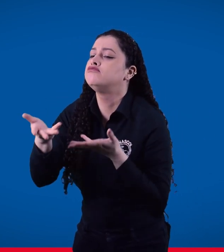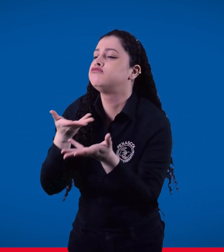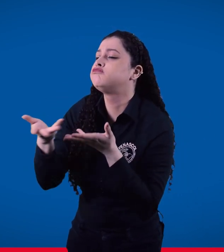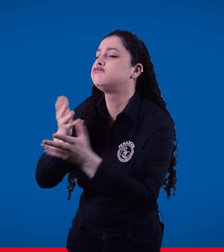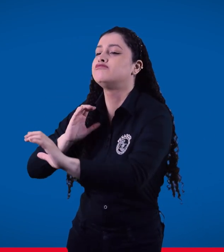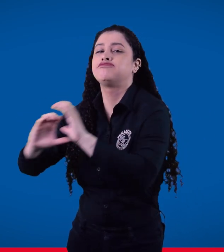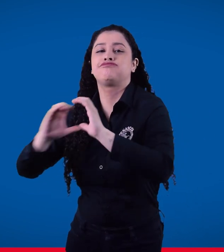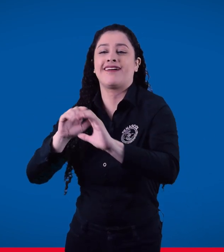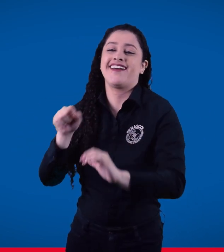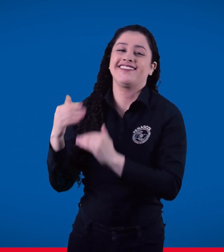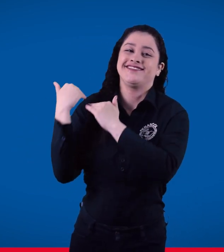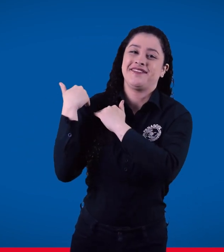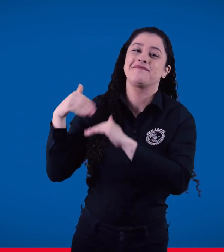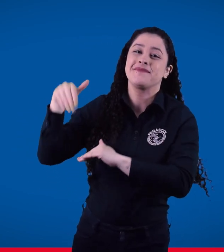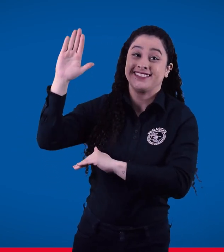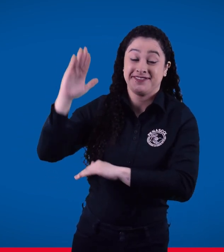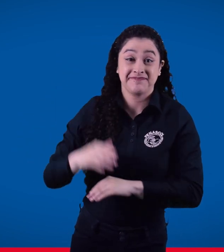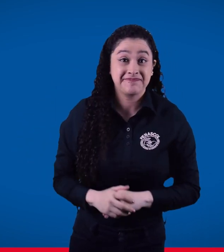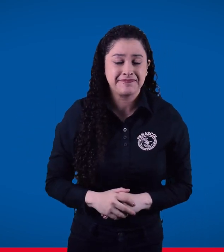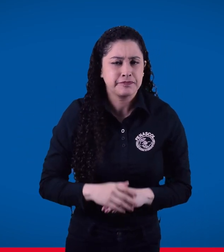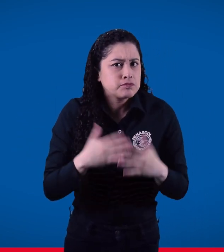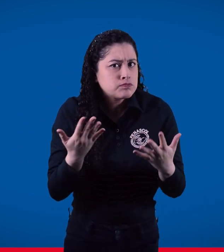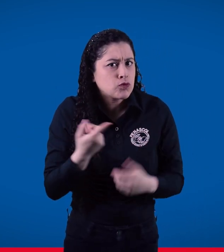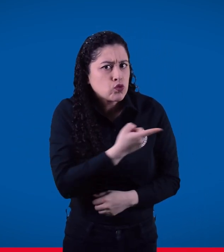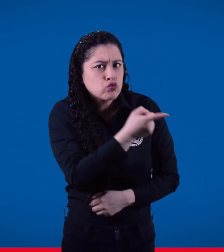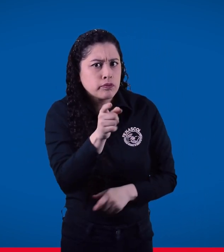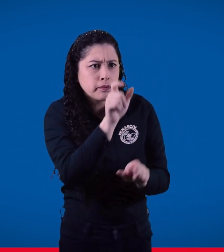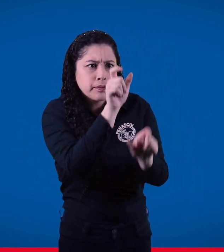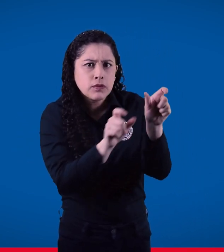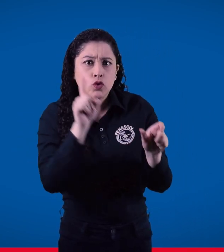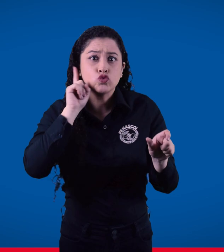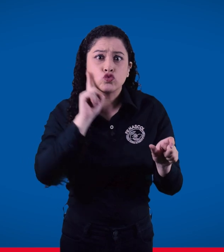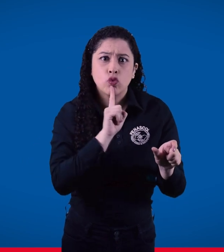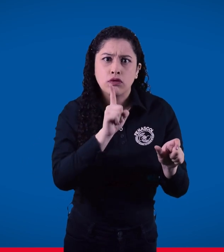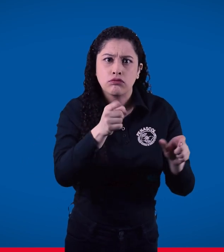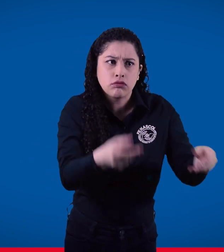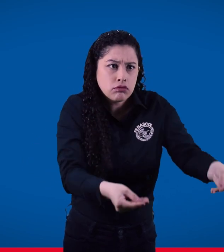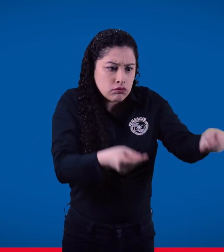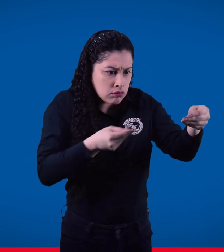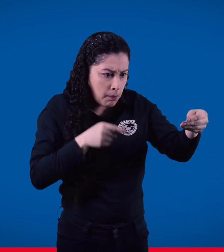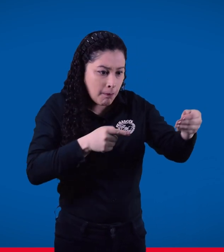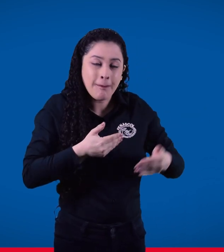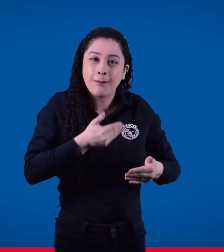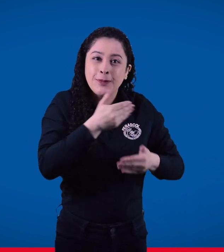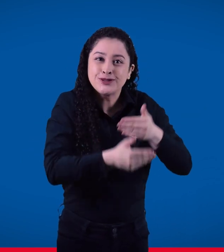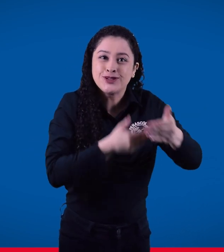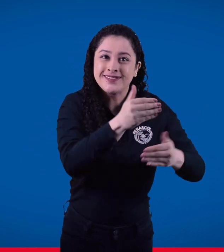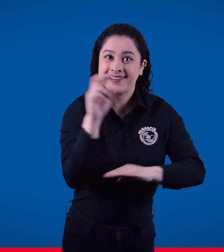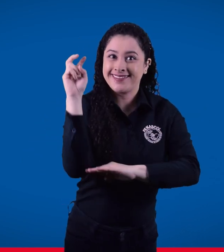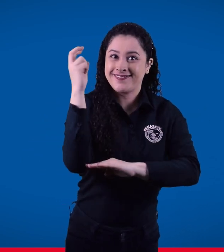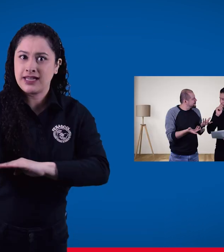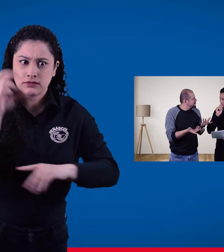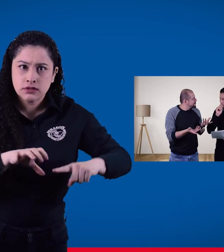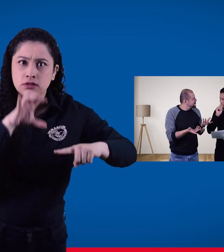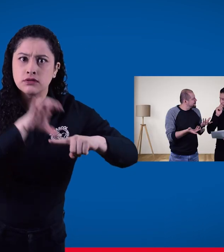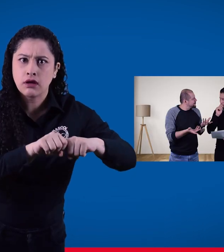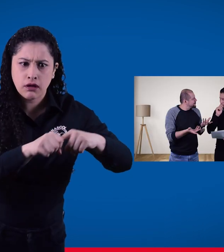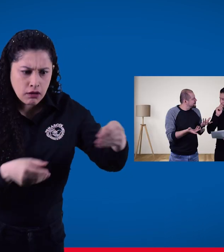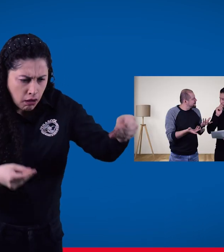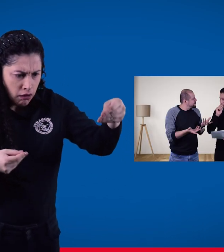y requieren comunicarse. Sin embargo, en el caso en que una persona sorda tenga una cita que haga parte de un proceso en la